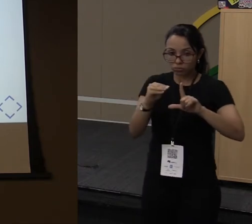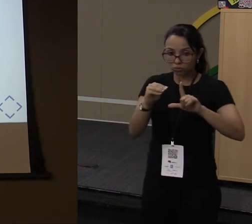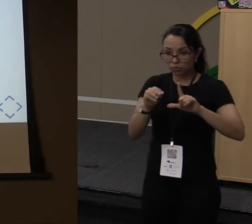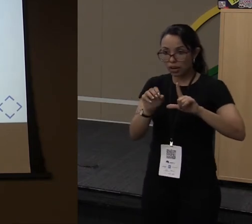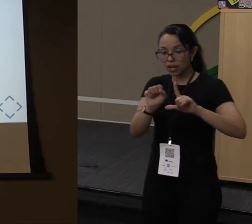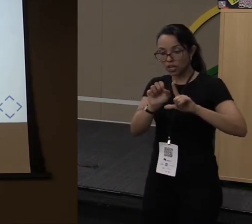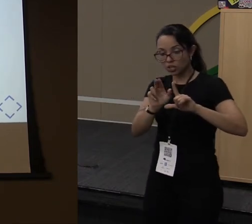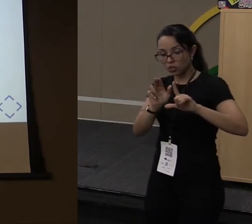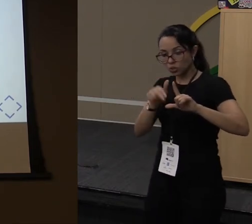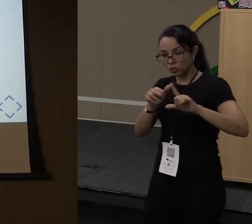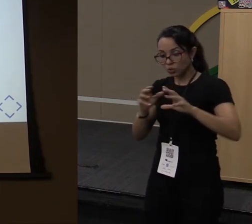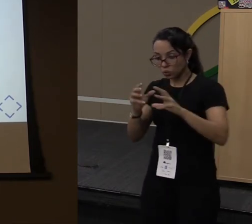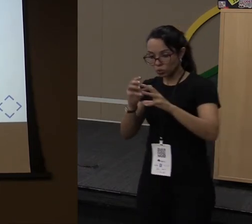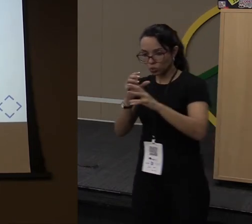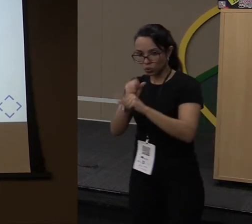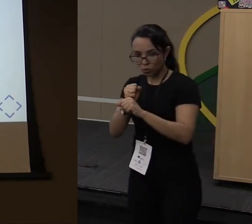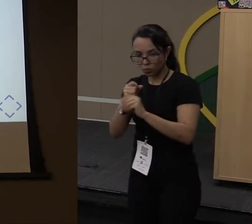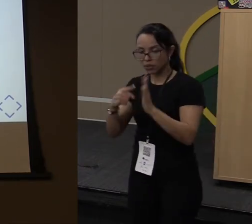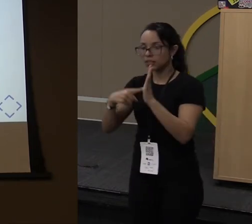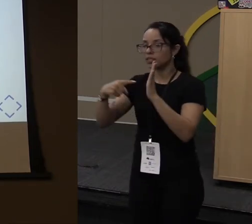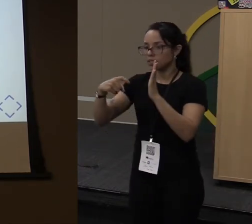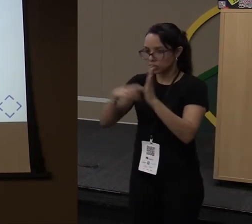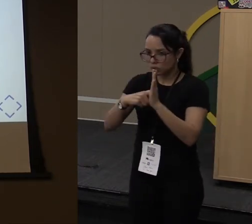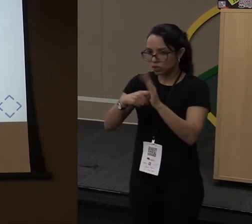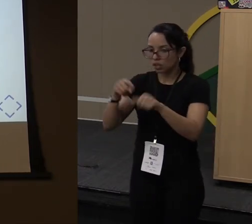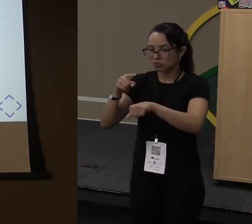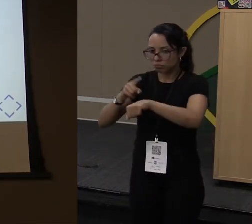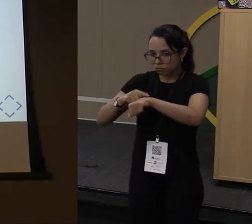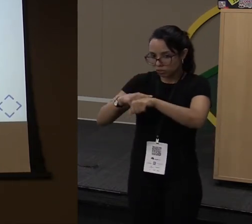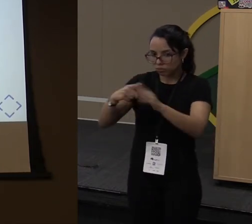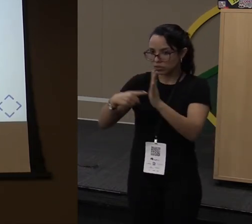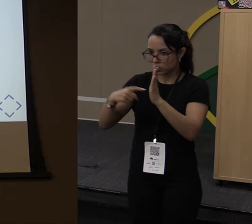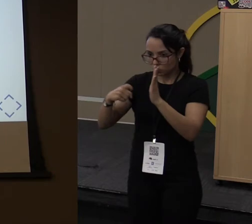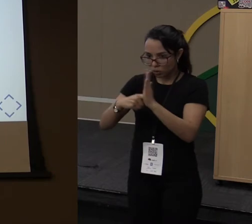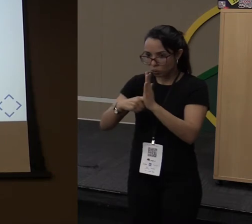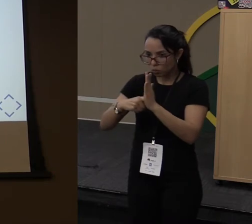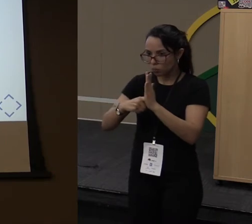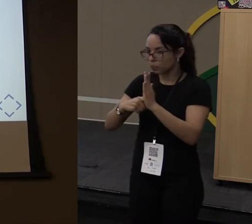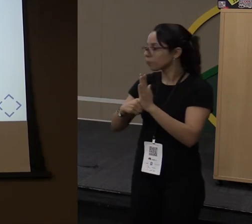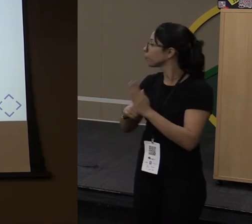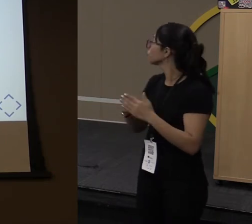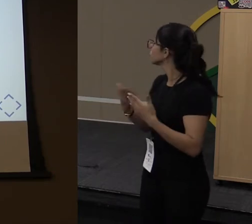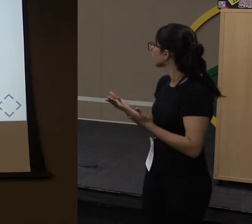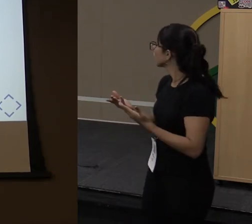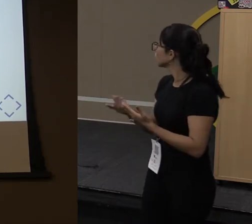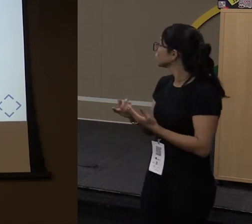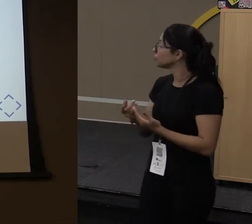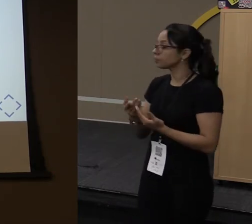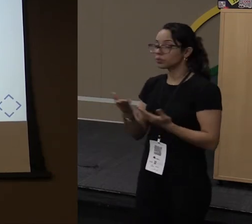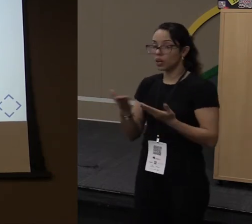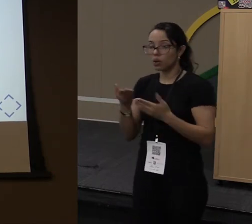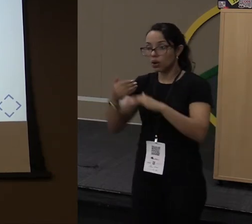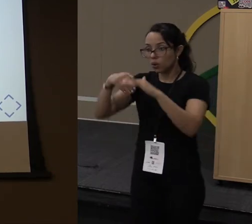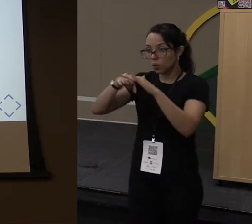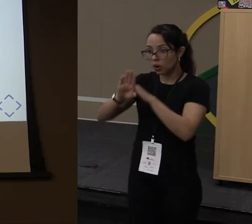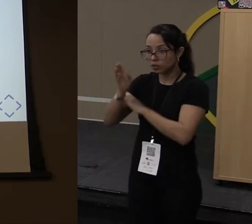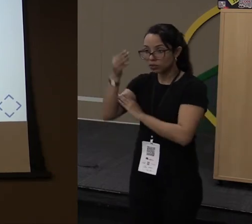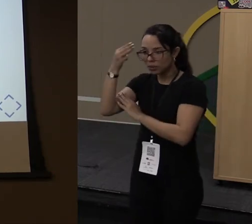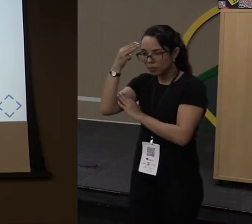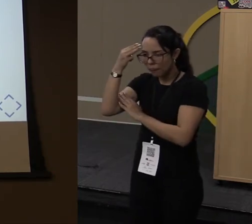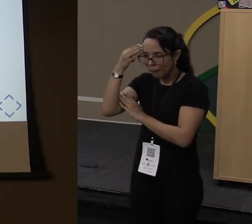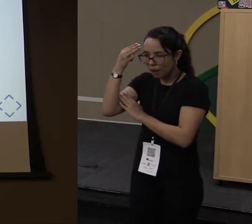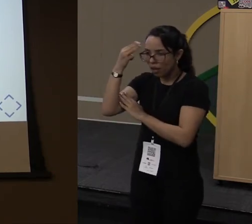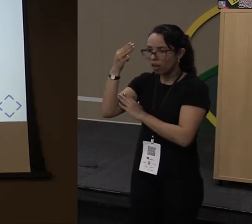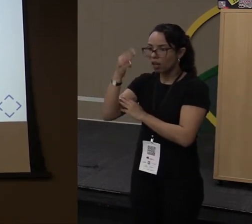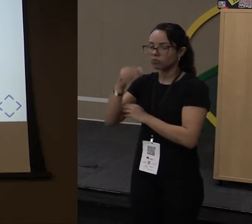E aí, ele vai executar essa função em tempo de execução. Então, basicamente, o que eu fiz agora foi, eu adicionei na memória uma variável